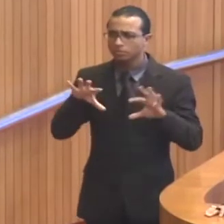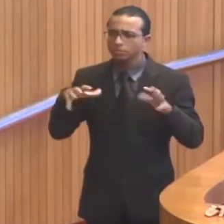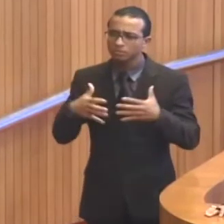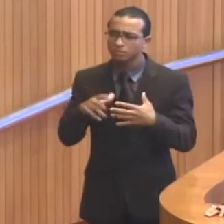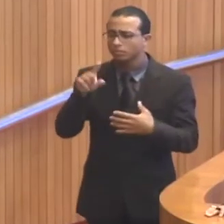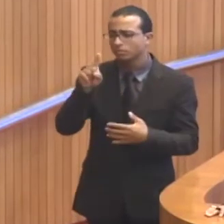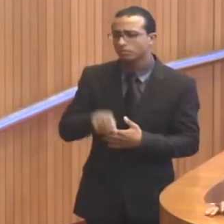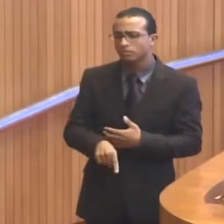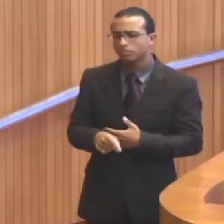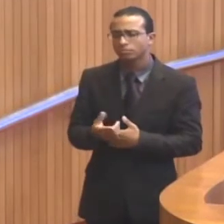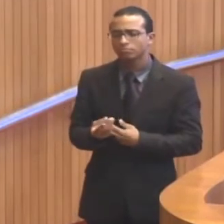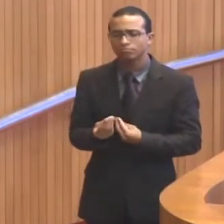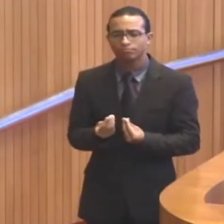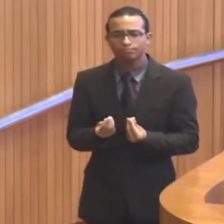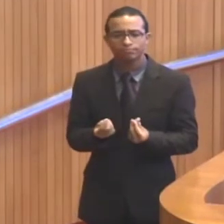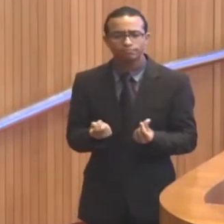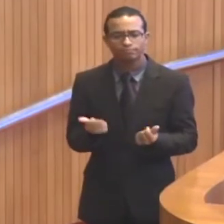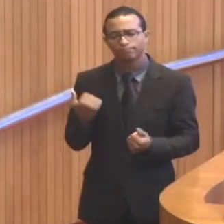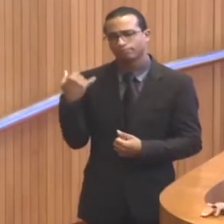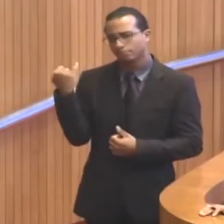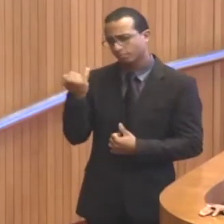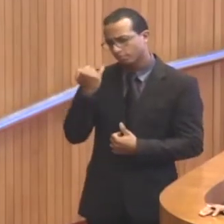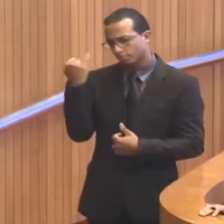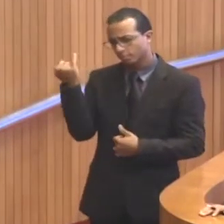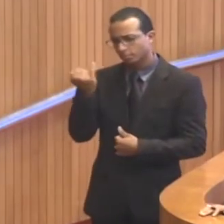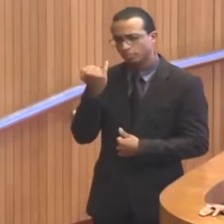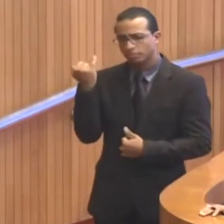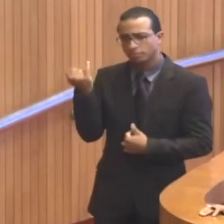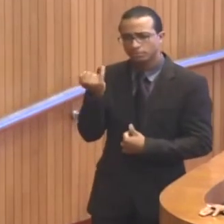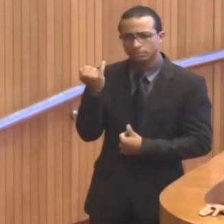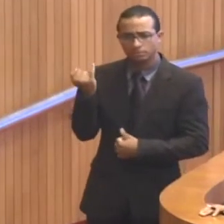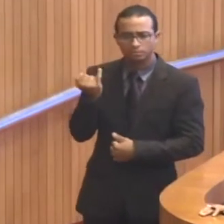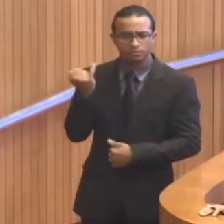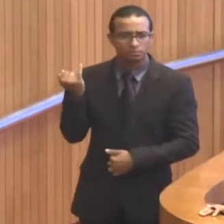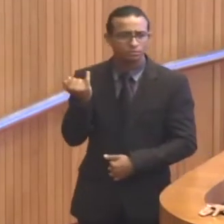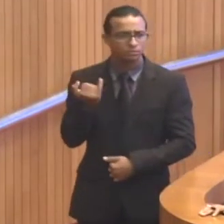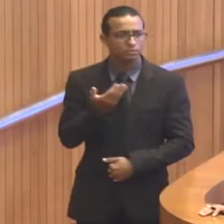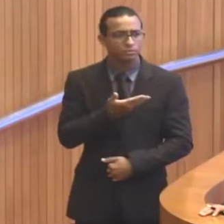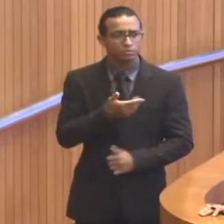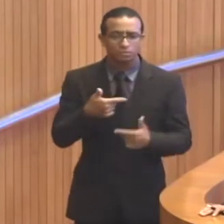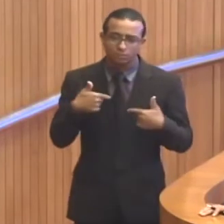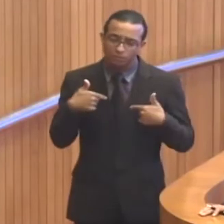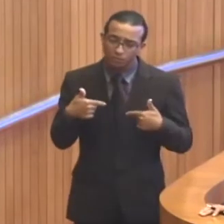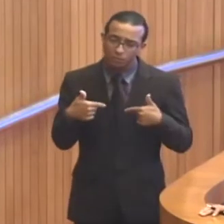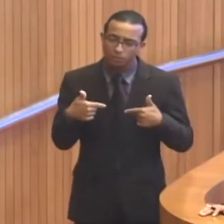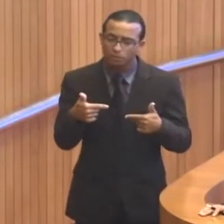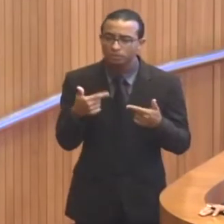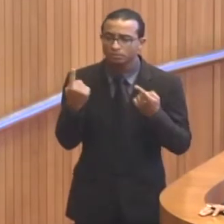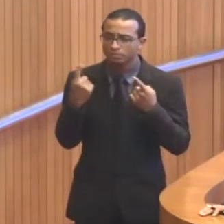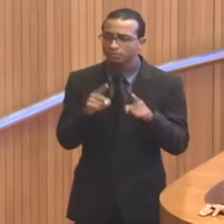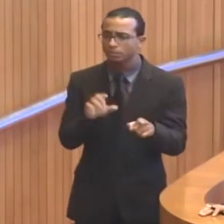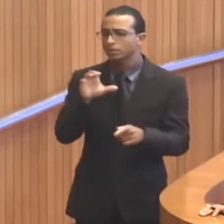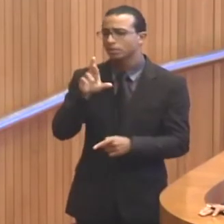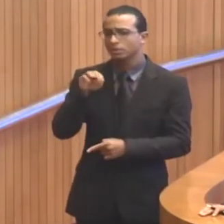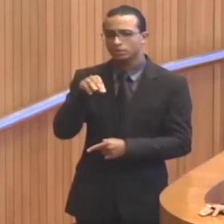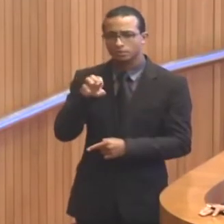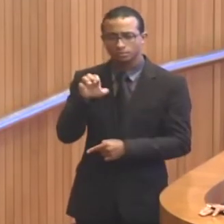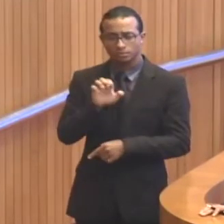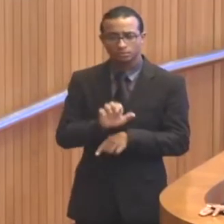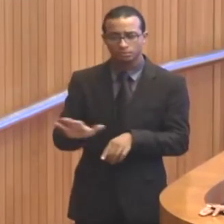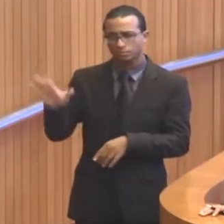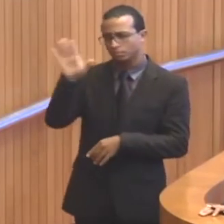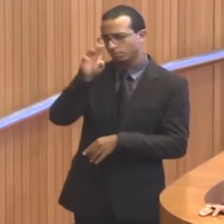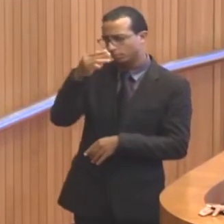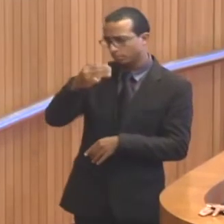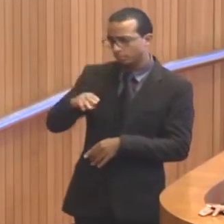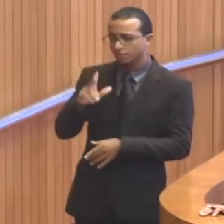é de suma necessidade para o enfrentamento à criminalidade no estado do Maranhão. A gente vê aí